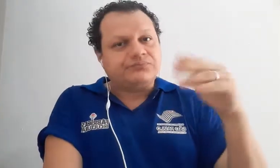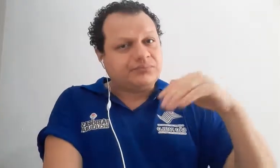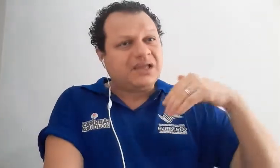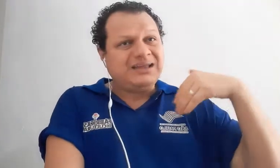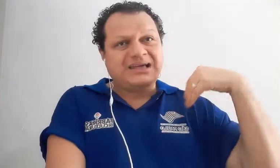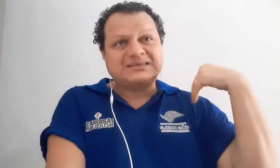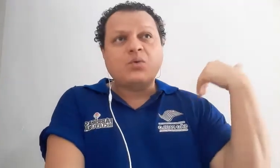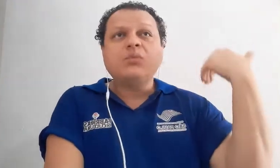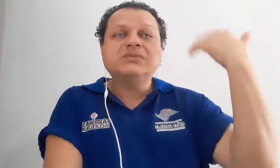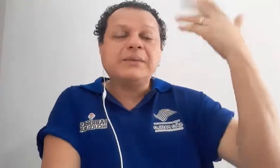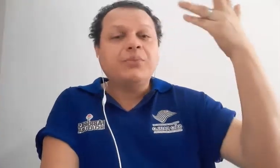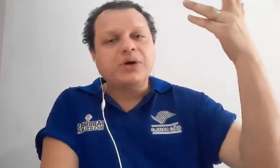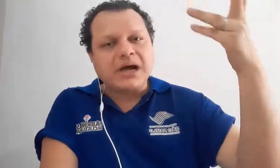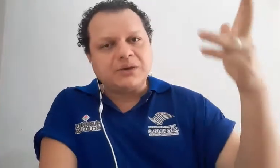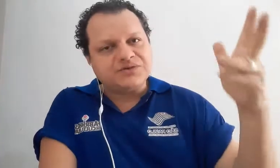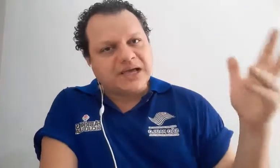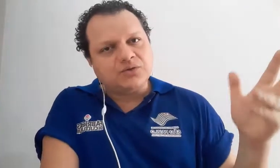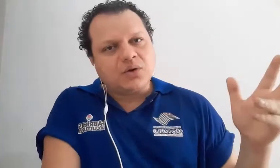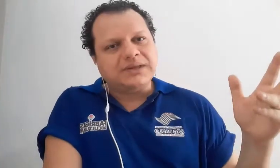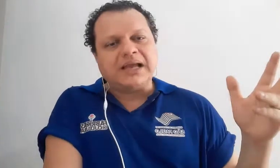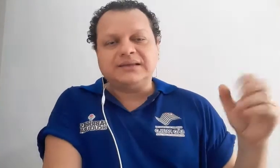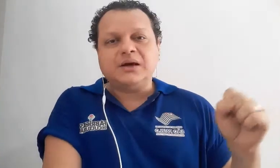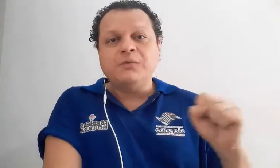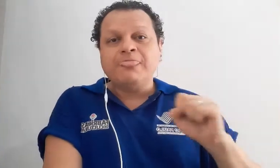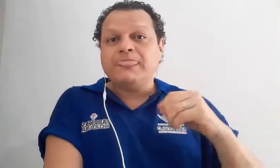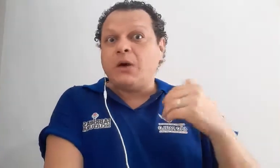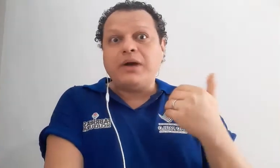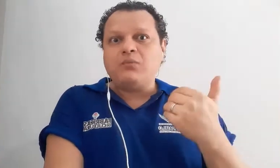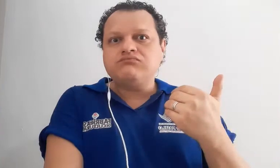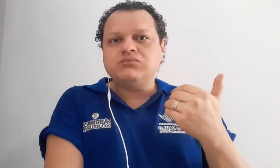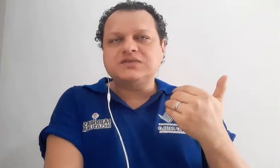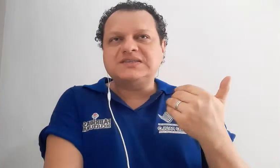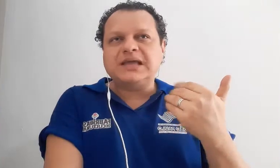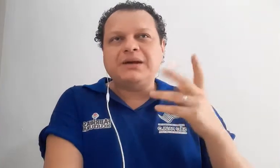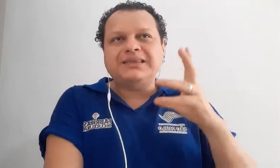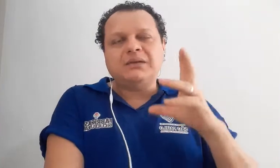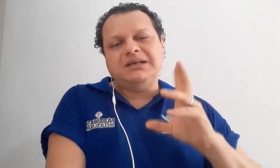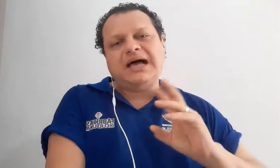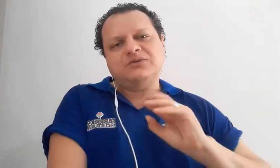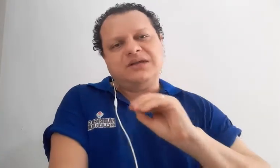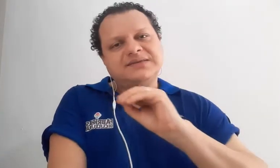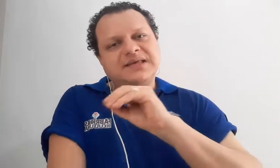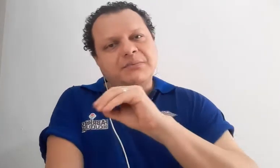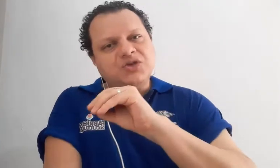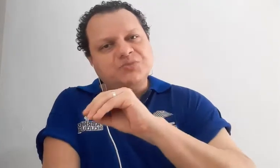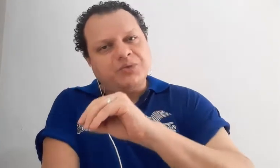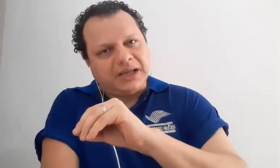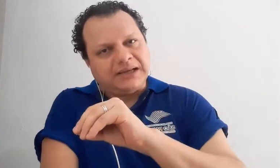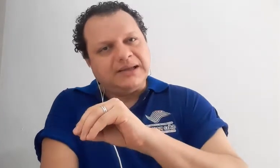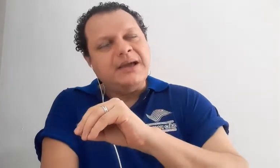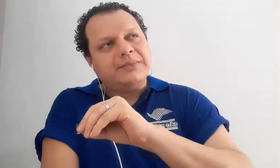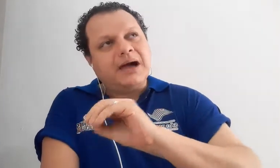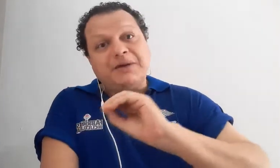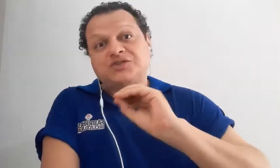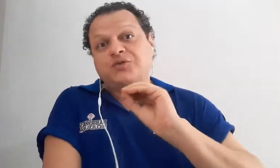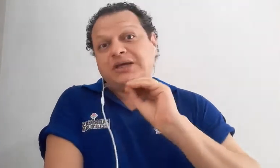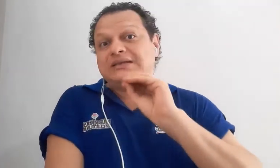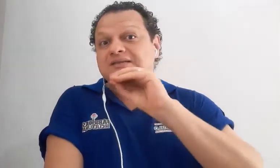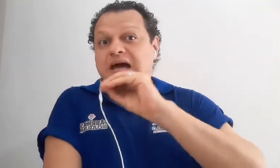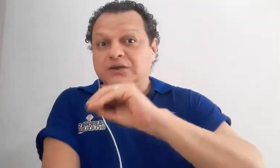que são contemporâneos do Kodali. Então, não é um sistema terminado necessariamente por ele, mas foi iniciado